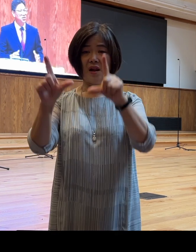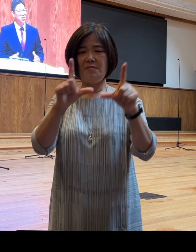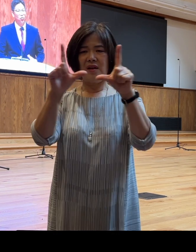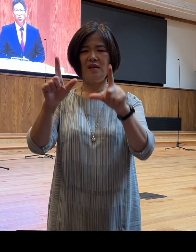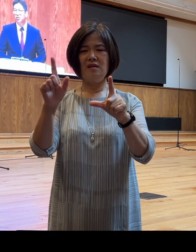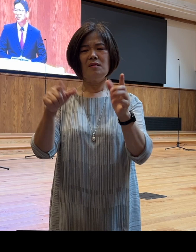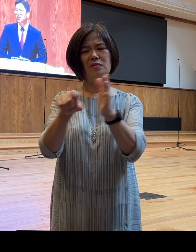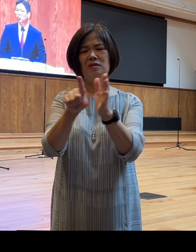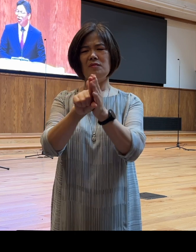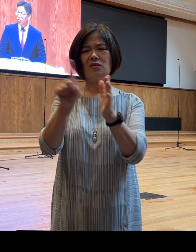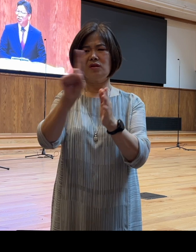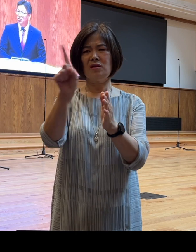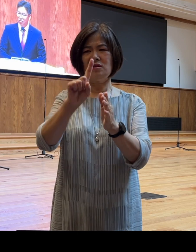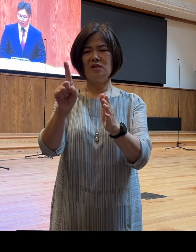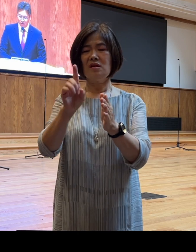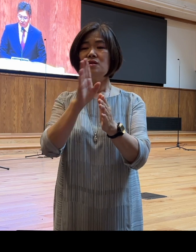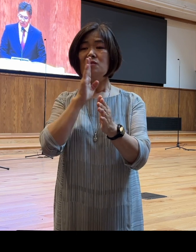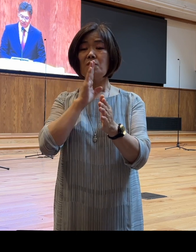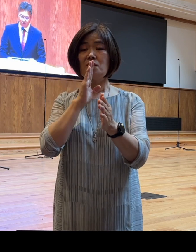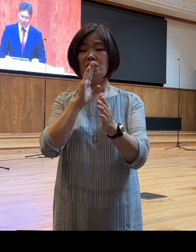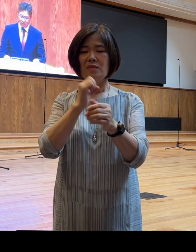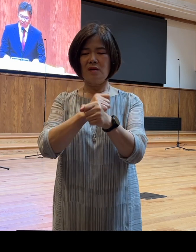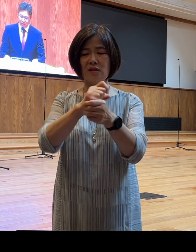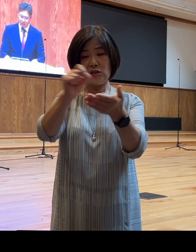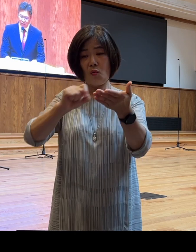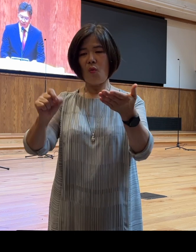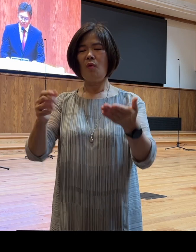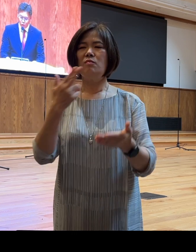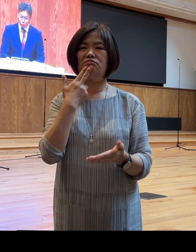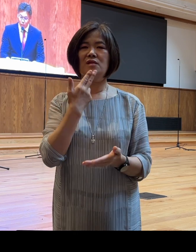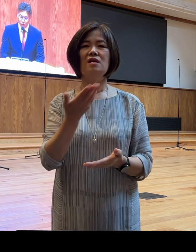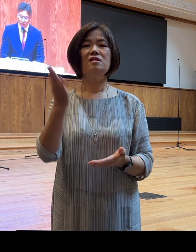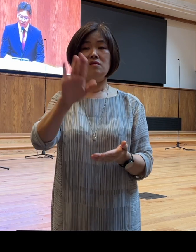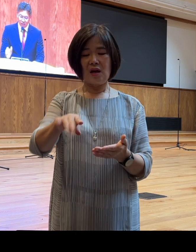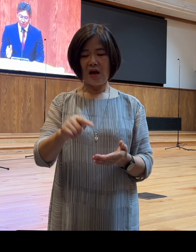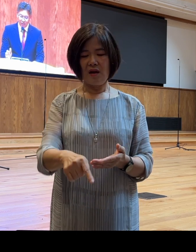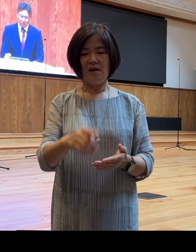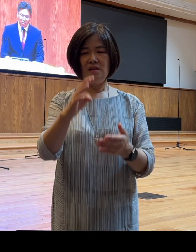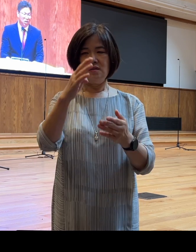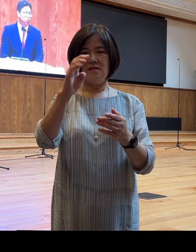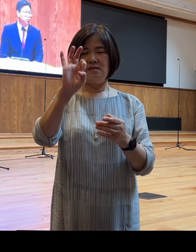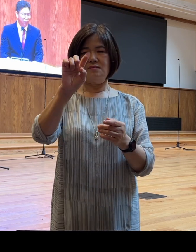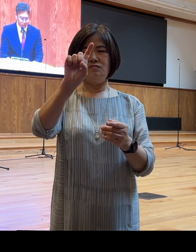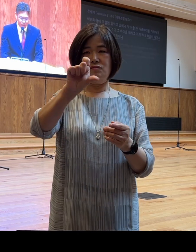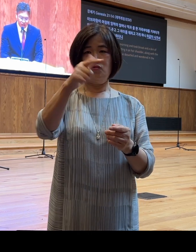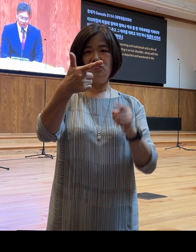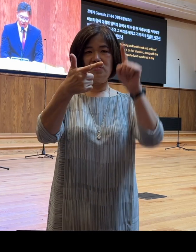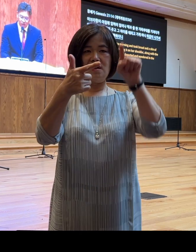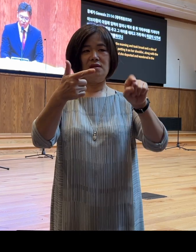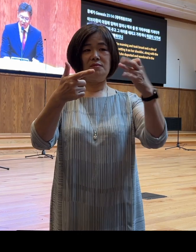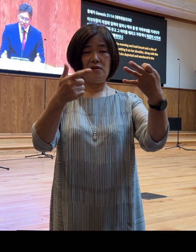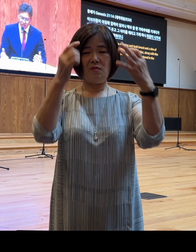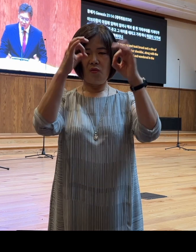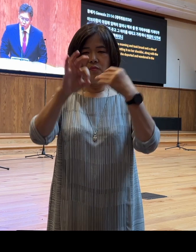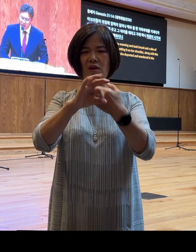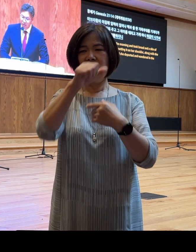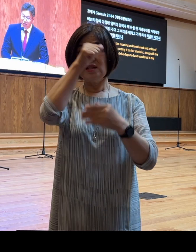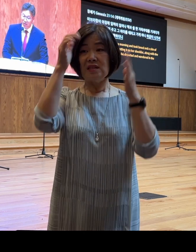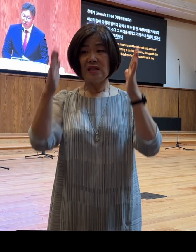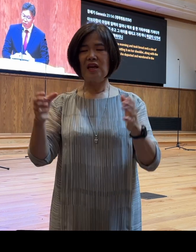어땠는지를 우리 가운데 증언하고 있지는 않습니다 하지만 오늘 본문 14절의 내용을 보면 그녀의 인생에 또 다른 위기가